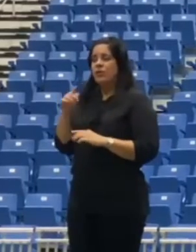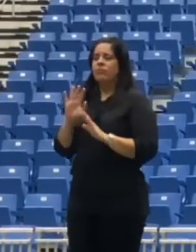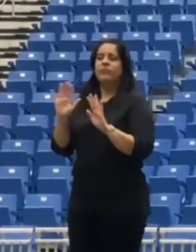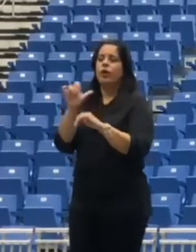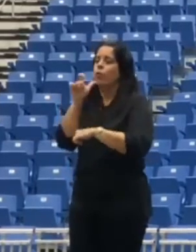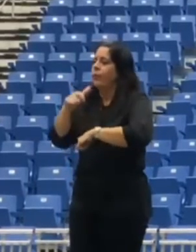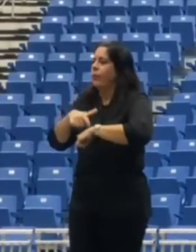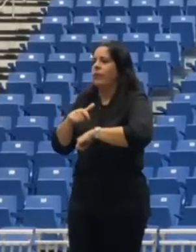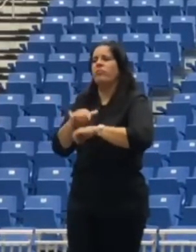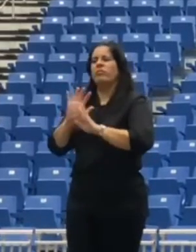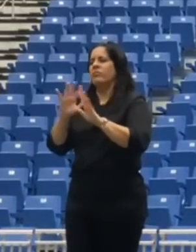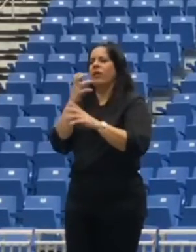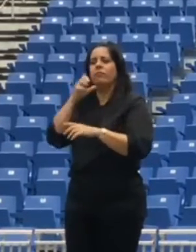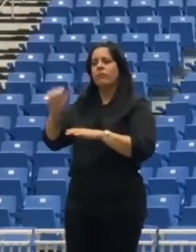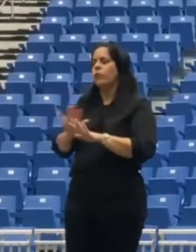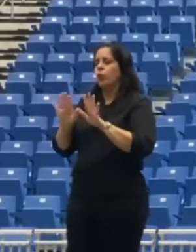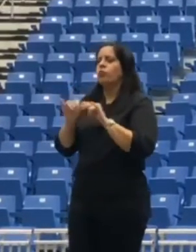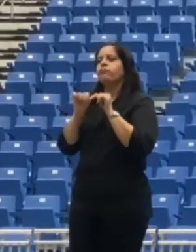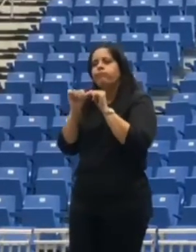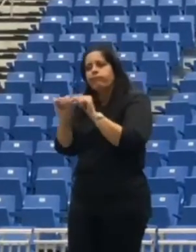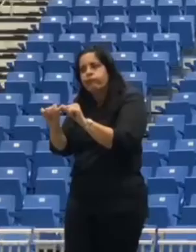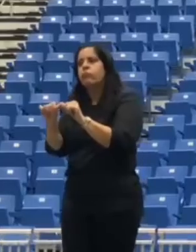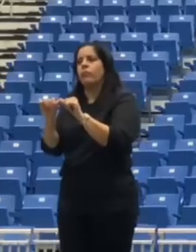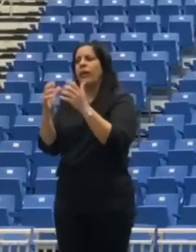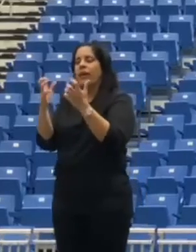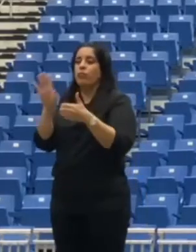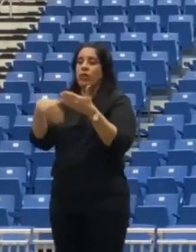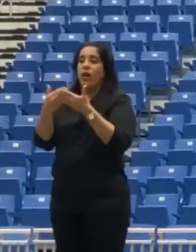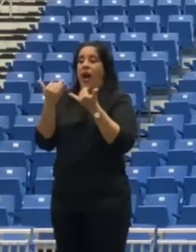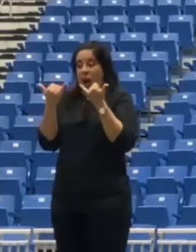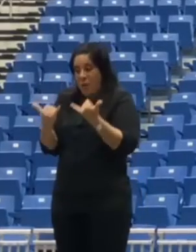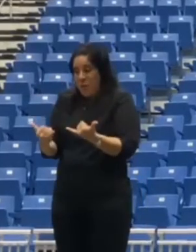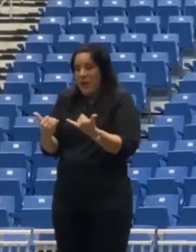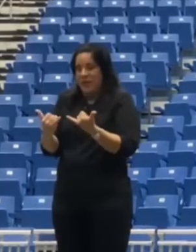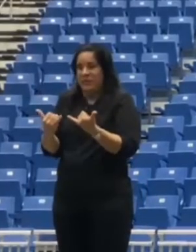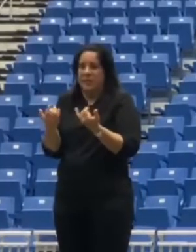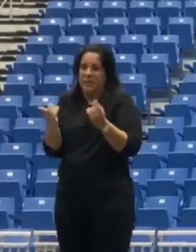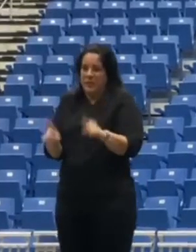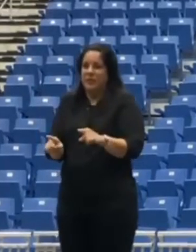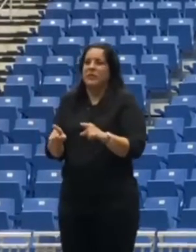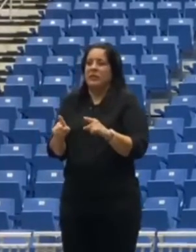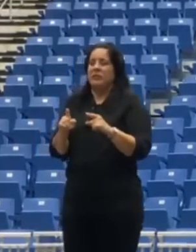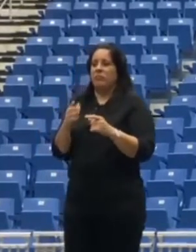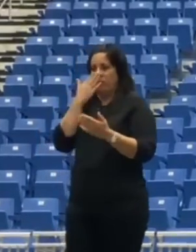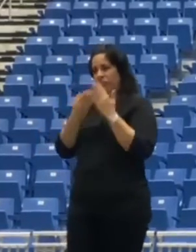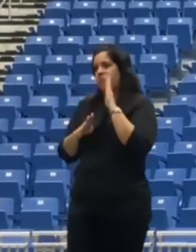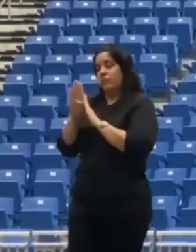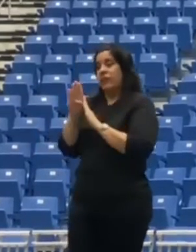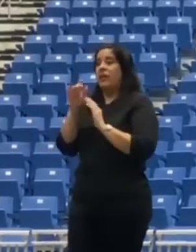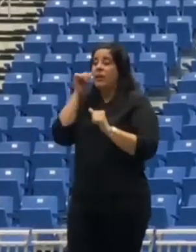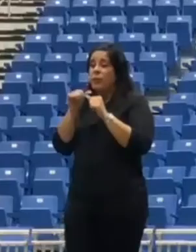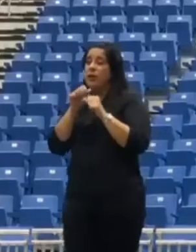era momento de quitarse la mascarilla pues porque queríamos llegar a este momento de positividad para poder hacerlo además de que recuerda que en COVID nadie